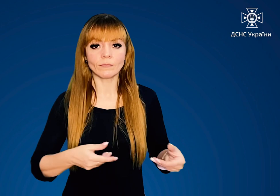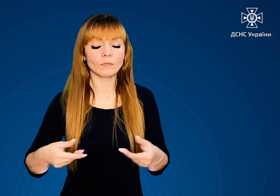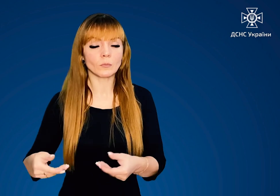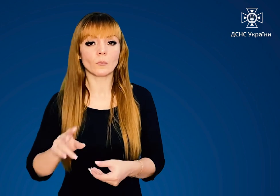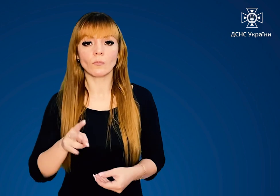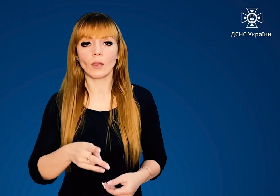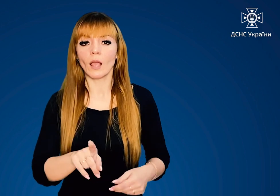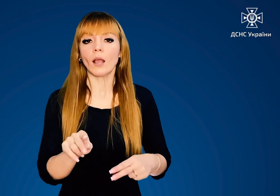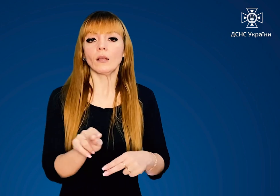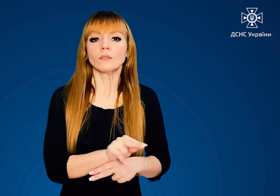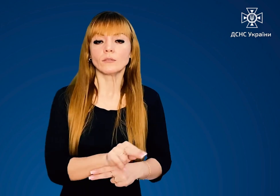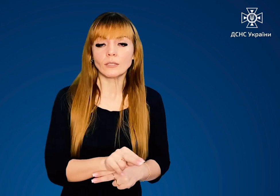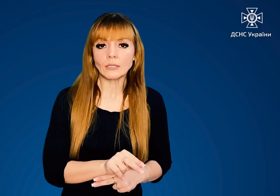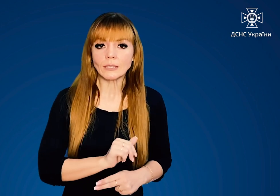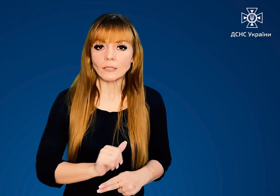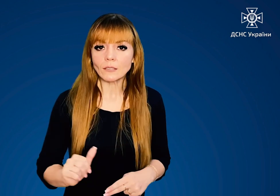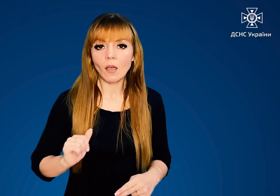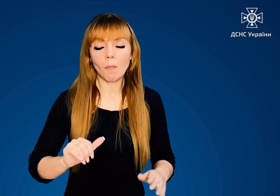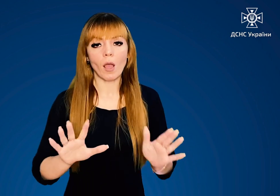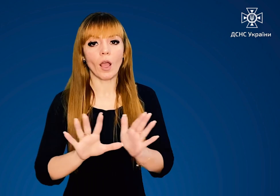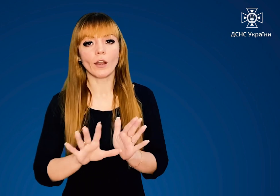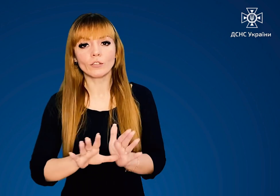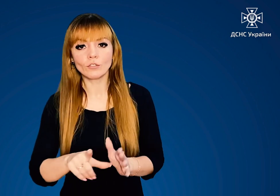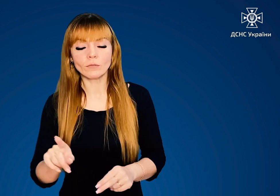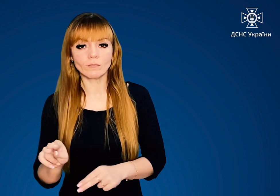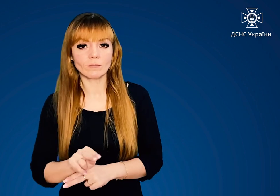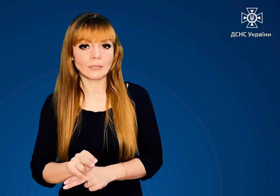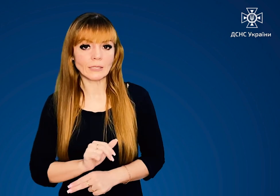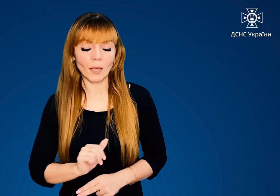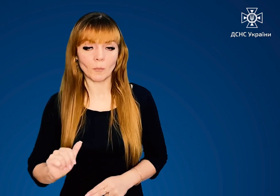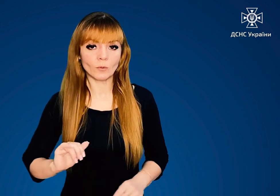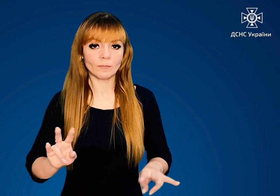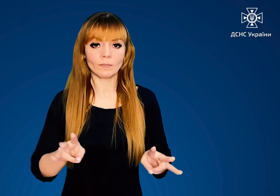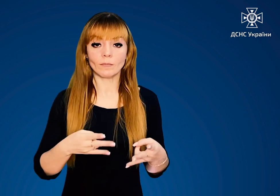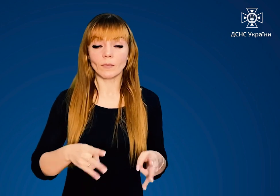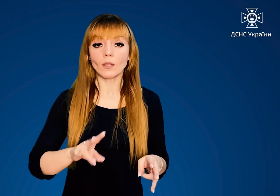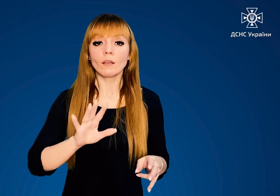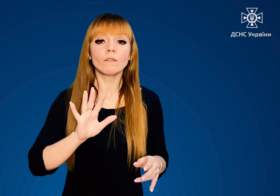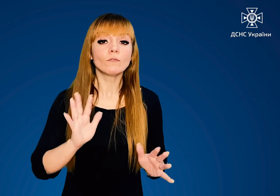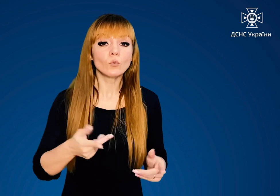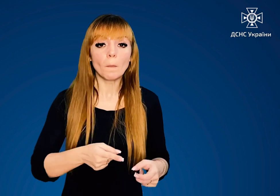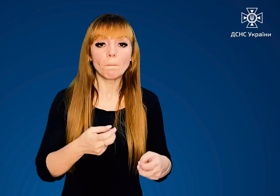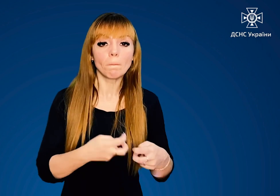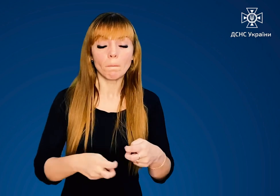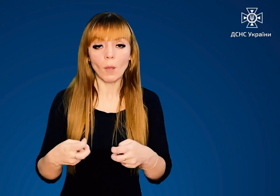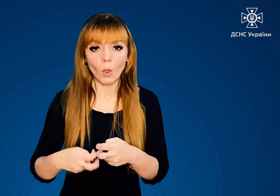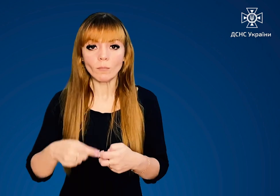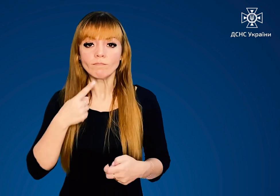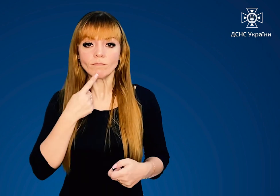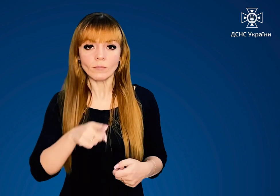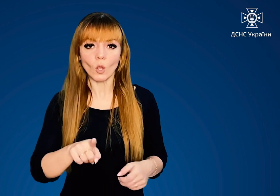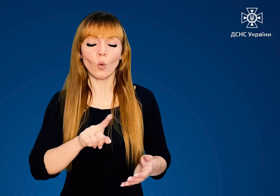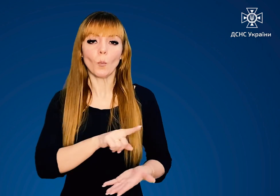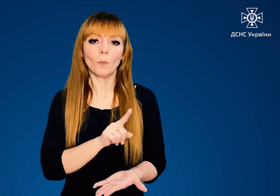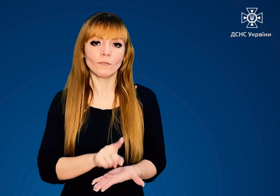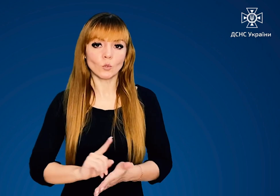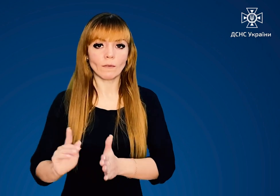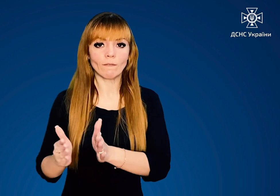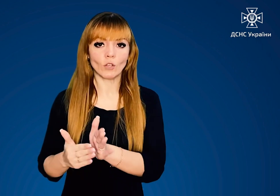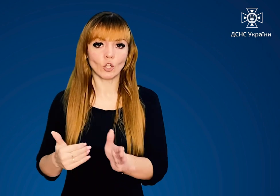Не лагодьте газові та електричні прилади самостійно У разі поломки обов'язково